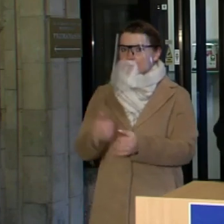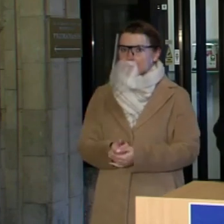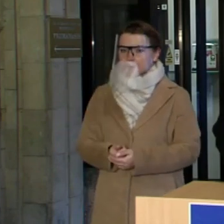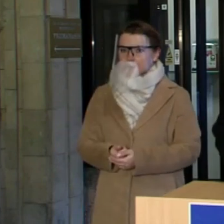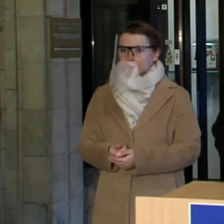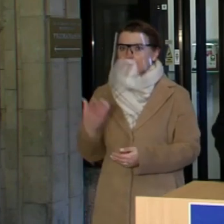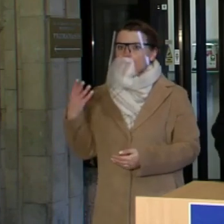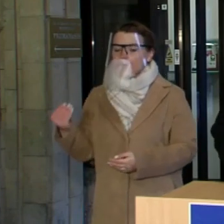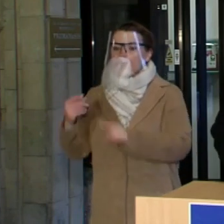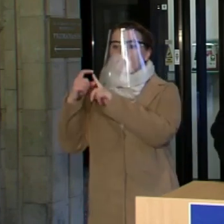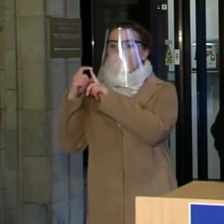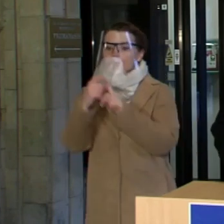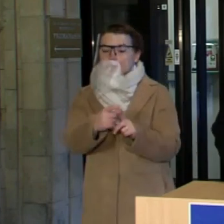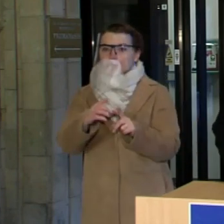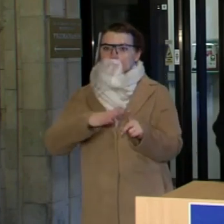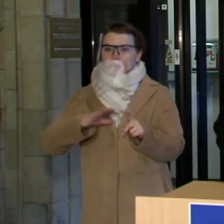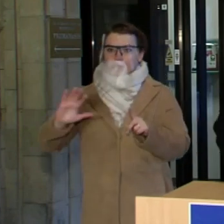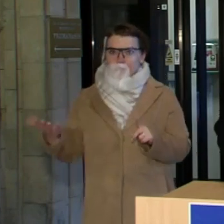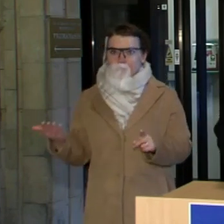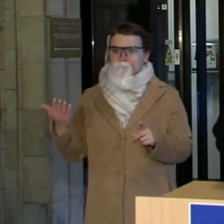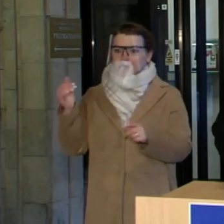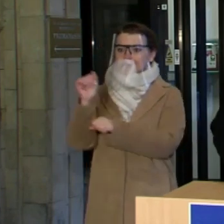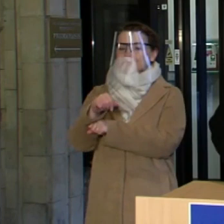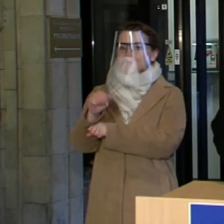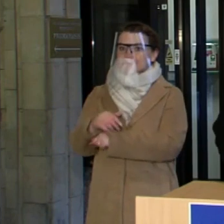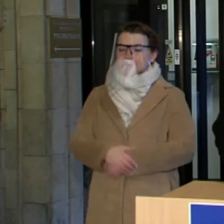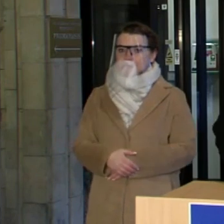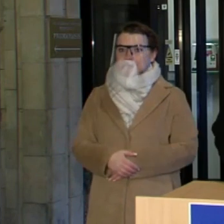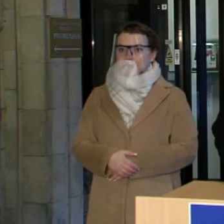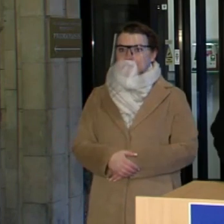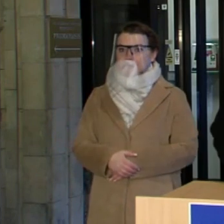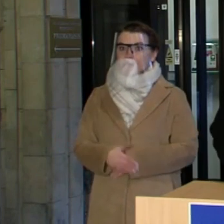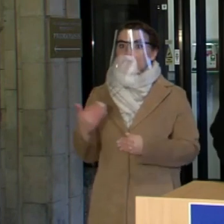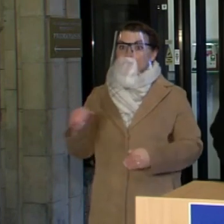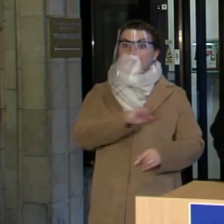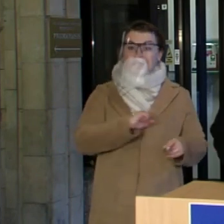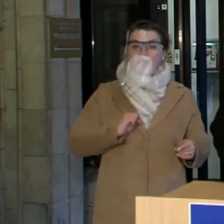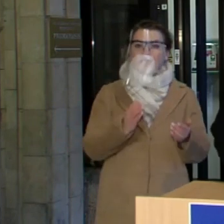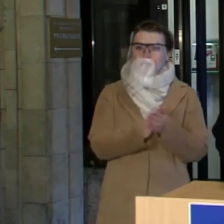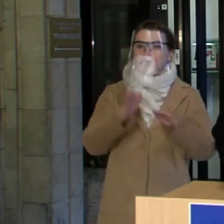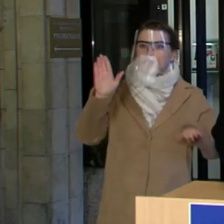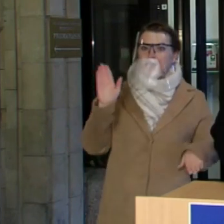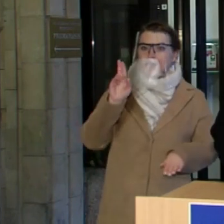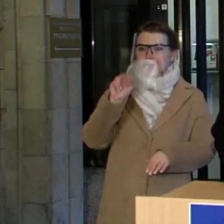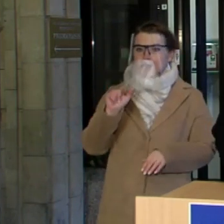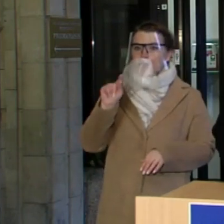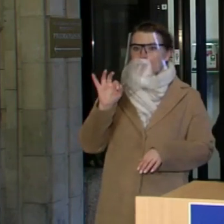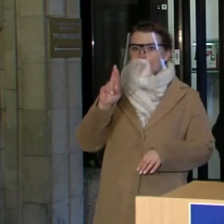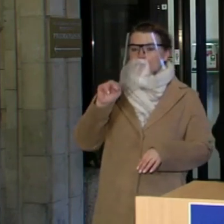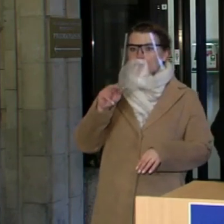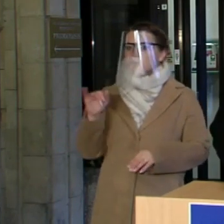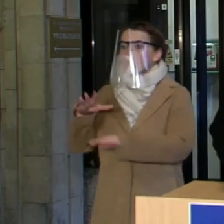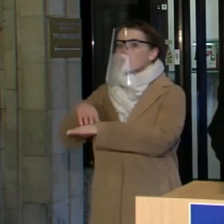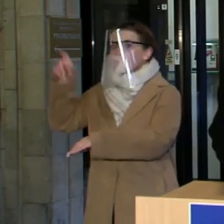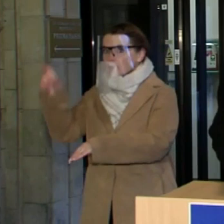neįvykdė savo pažado. Medikus įpareigoja Hipokrato priesaiką. Kas įpareigoja mūsų Seimo